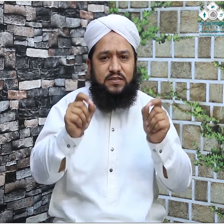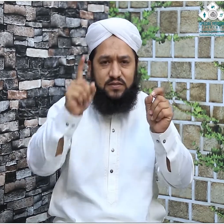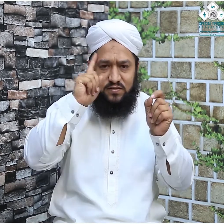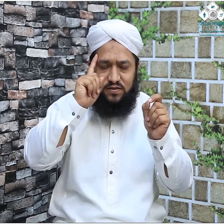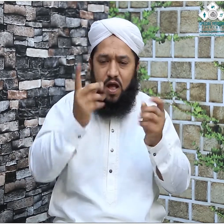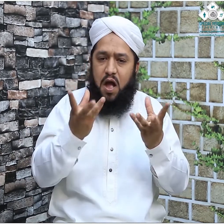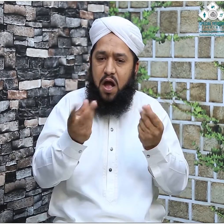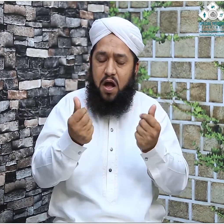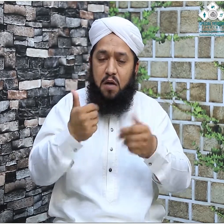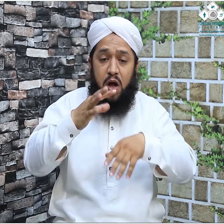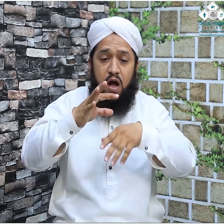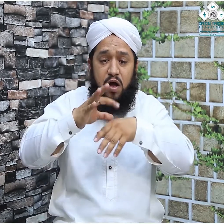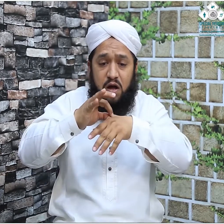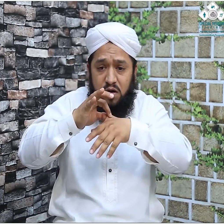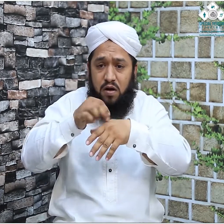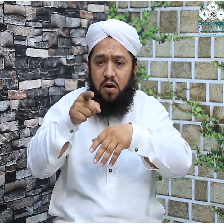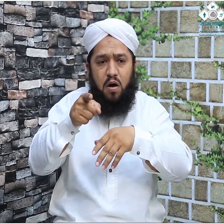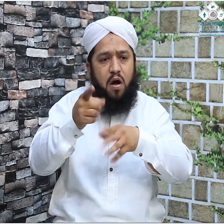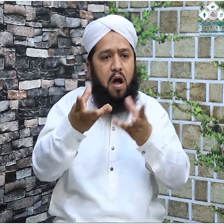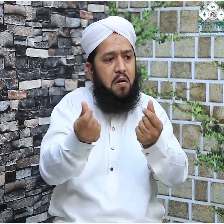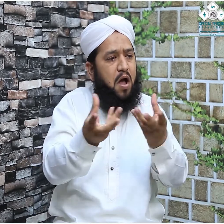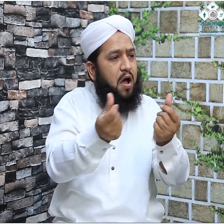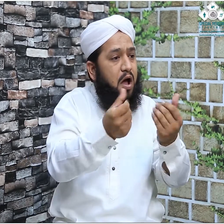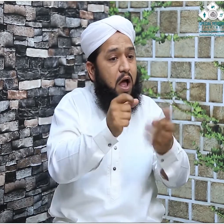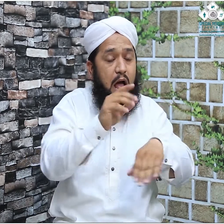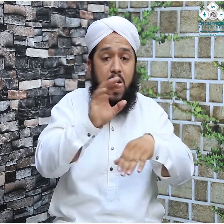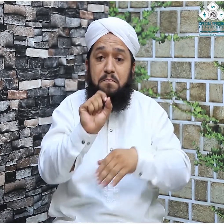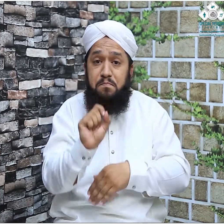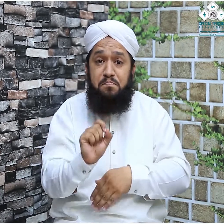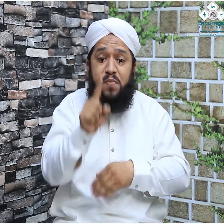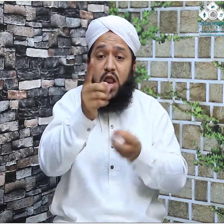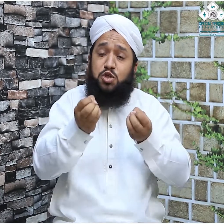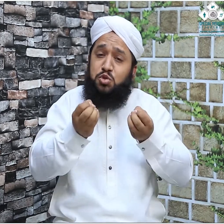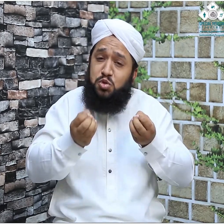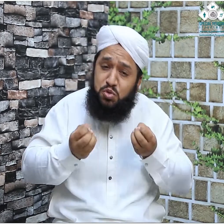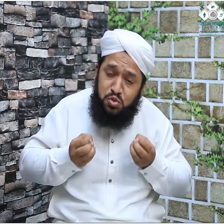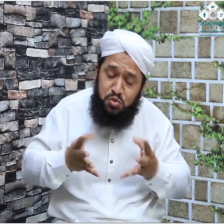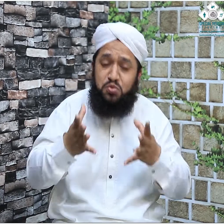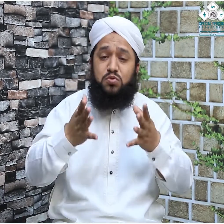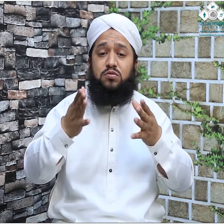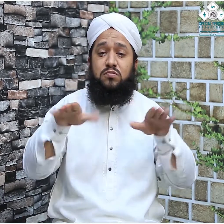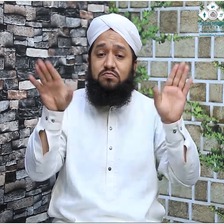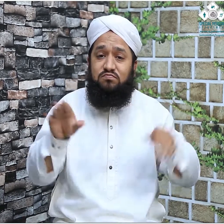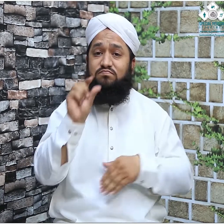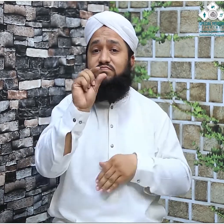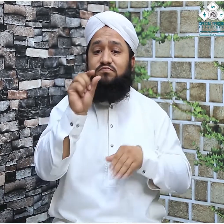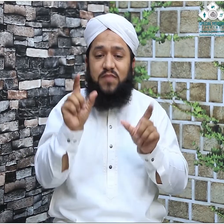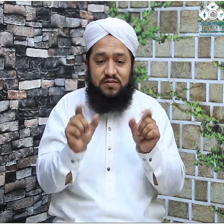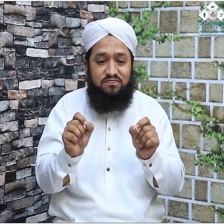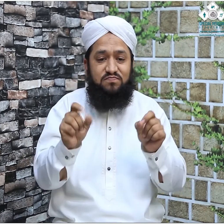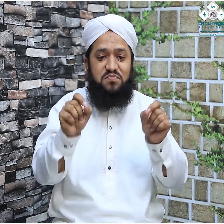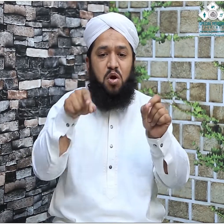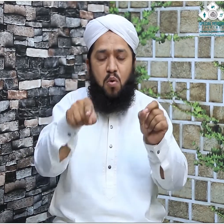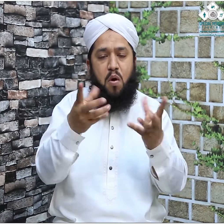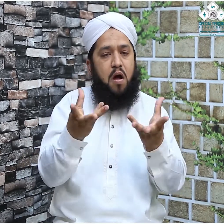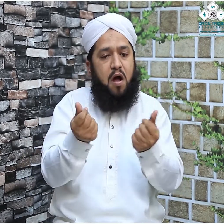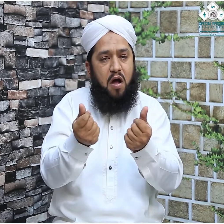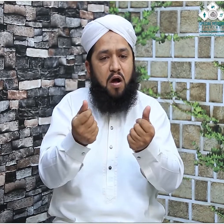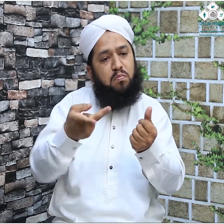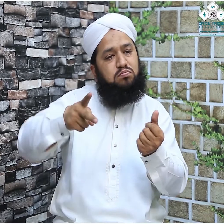ایک ایک کر کے اٹھا لی جائیں گی اور سب سے پہلے یہ سلسلہ شروع ہوگا ٹڈی کے ختم ہونے سے بڑی انٹرسٹنگ وہ اپیسوڈ تھی اور